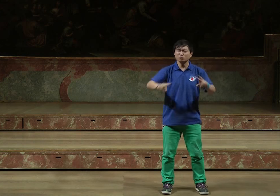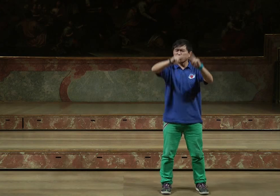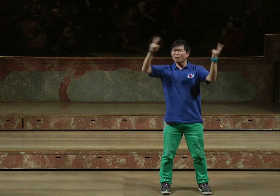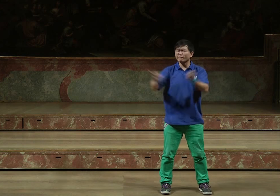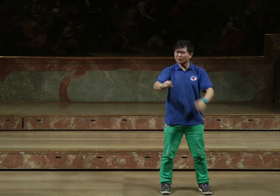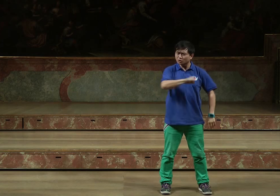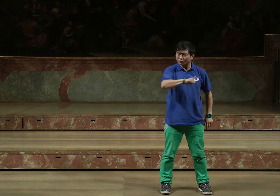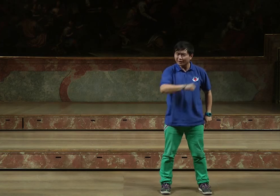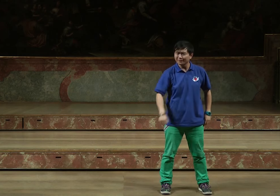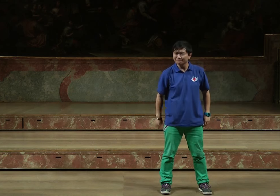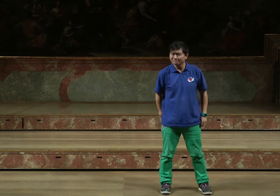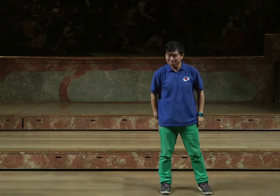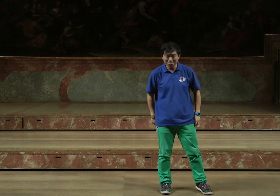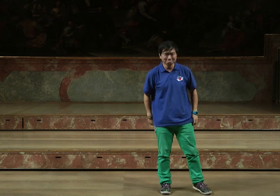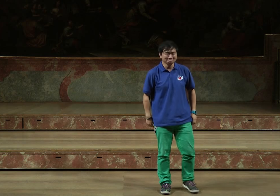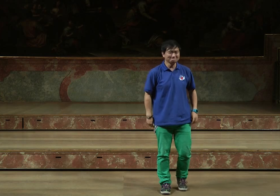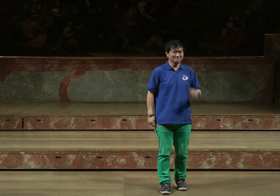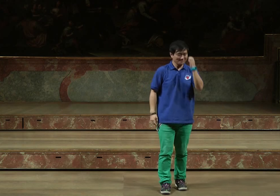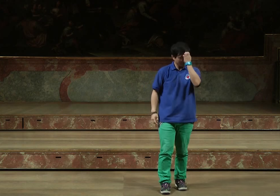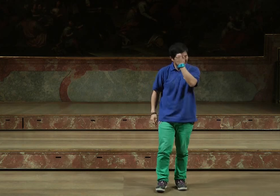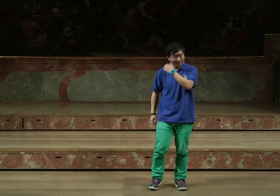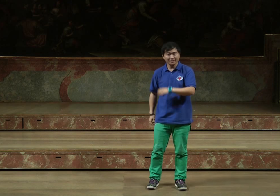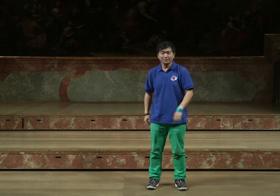Gut, worum geht's? Umweltsünder, Umweltsünder.